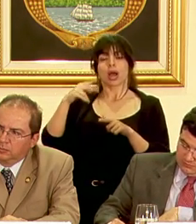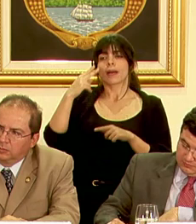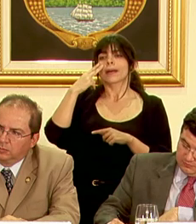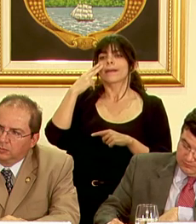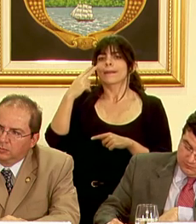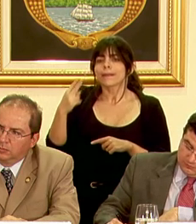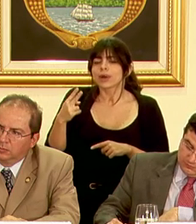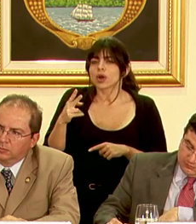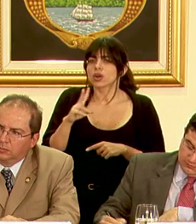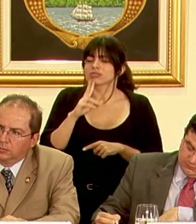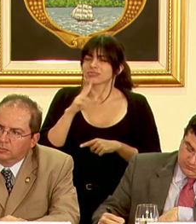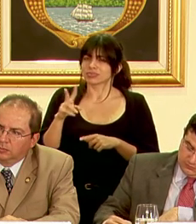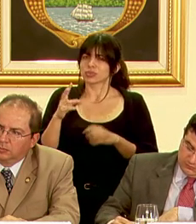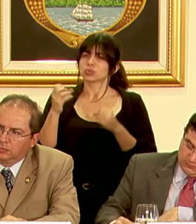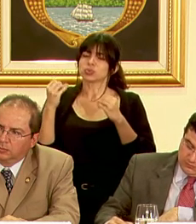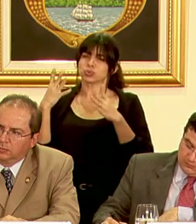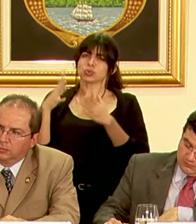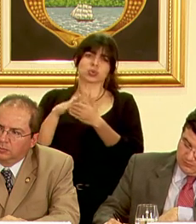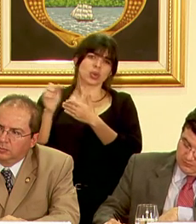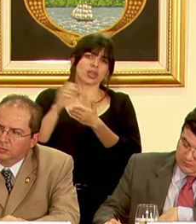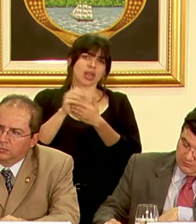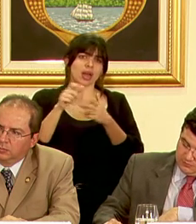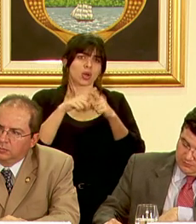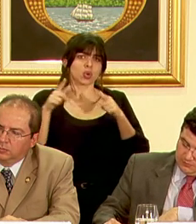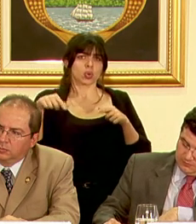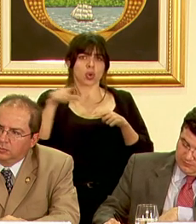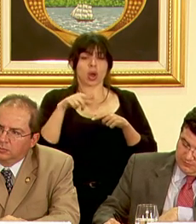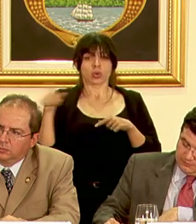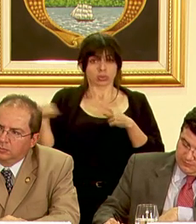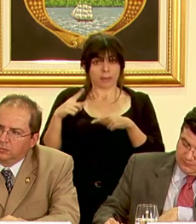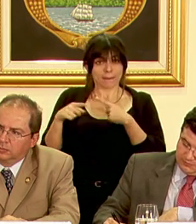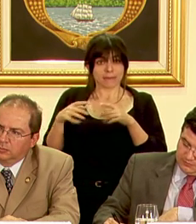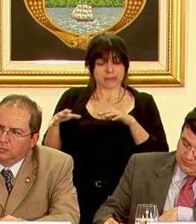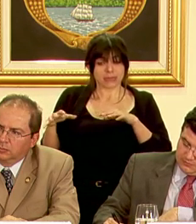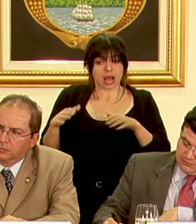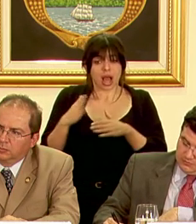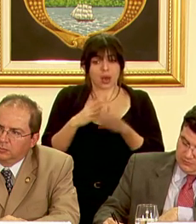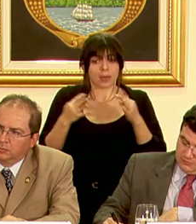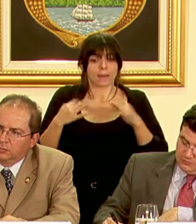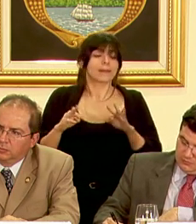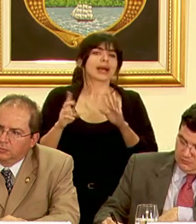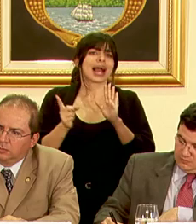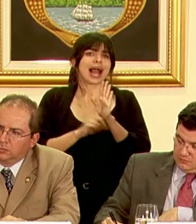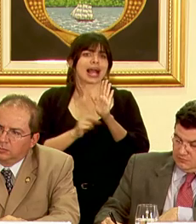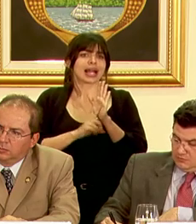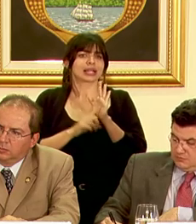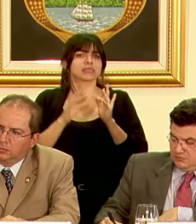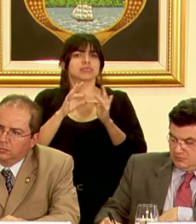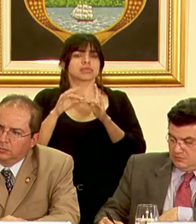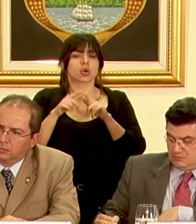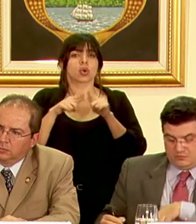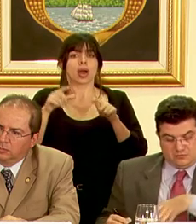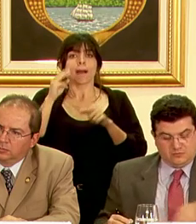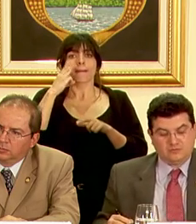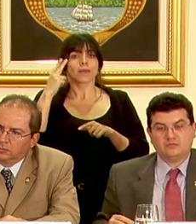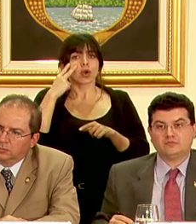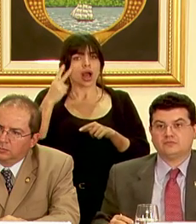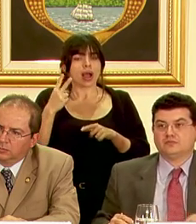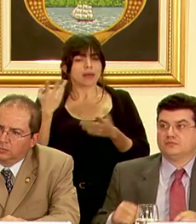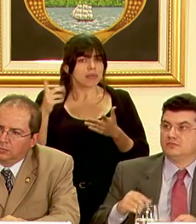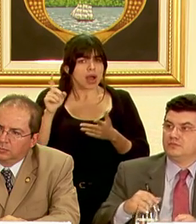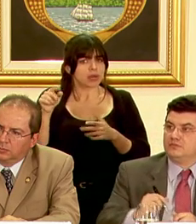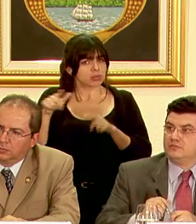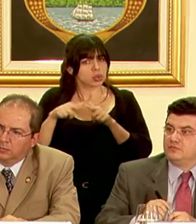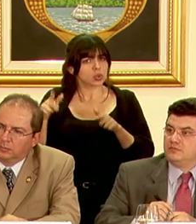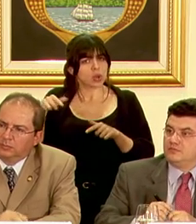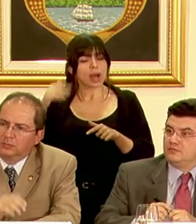de verdad bastante afectación en el lugar ustedes van a activar algún tipo de alerta sobre todo en el cantón de Moravia en este